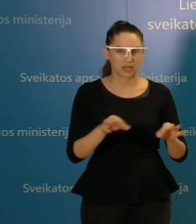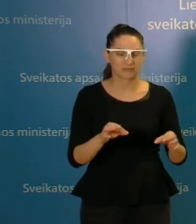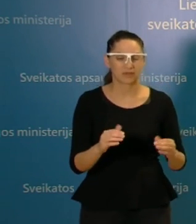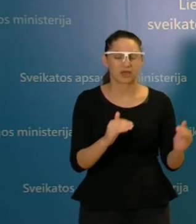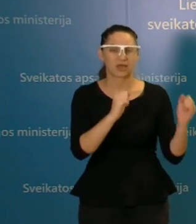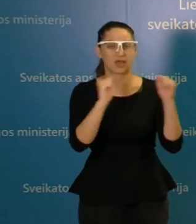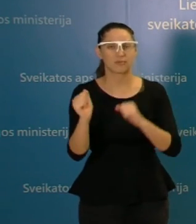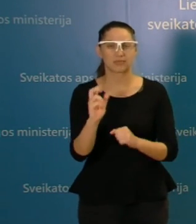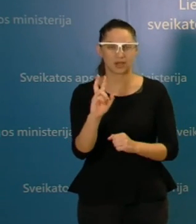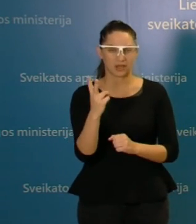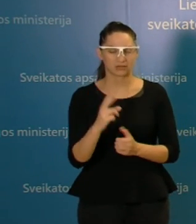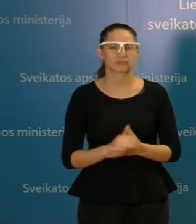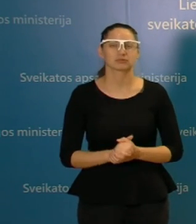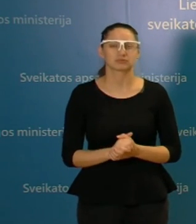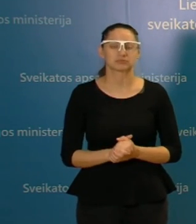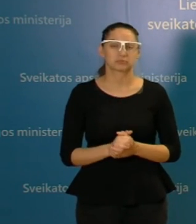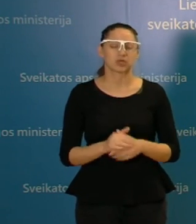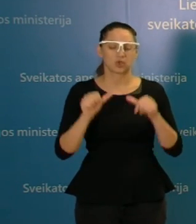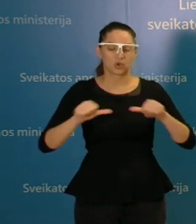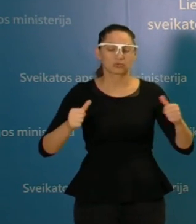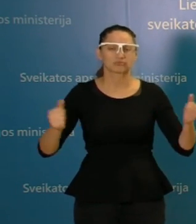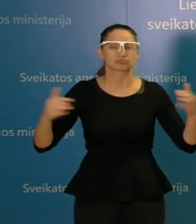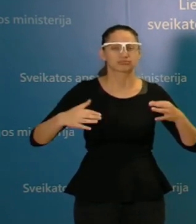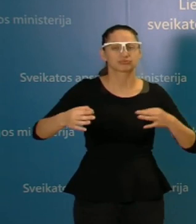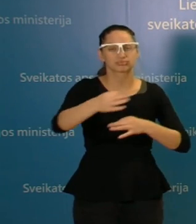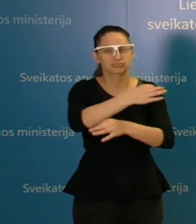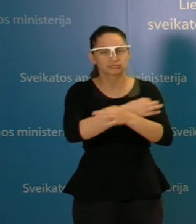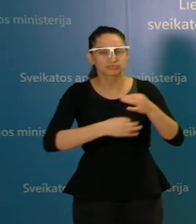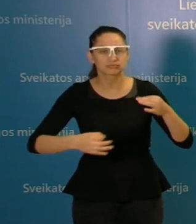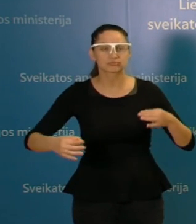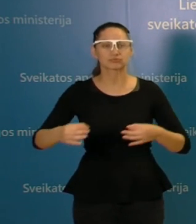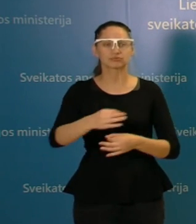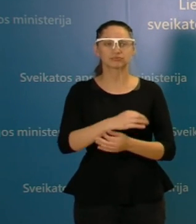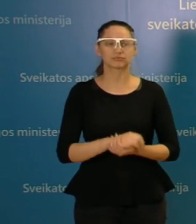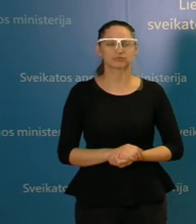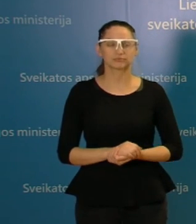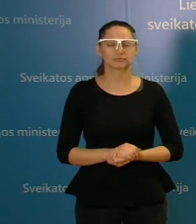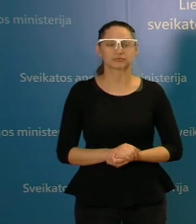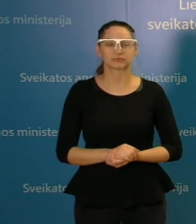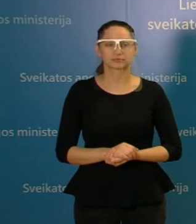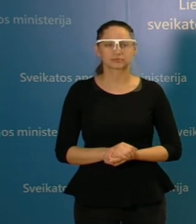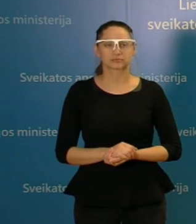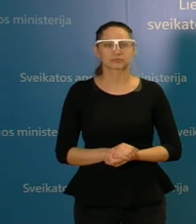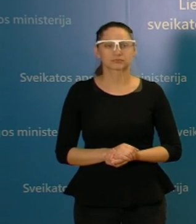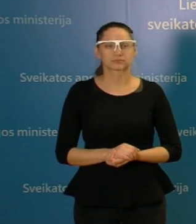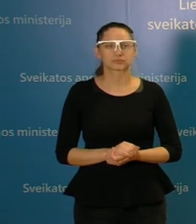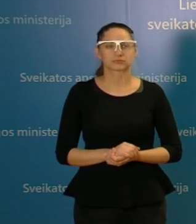susirinkę komitete ir žiūrėsim, vertinsim duomenis apie kažkokias konkrečias priemonės. Šiandien negalėčiau dar